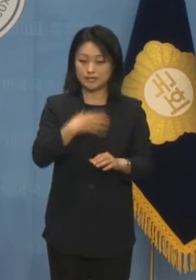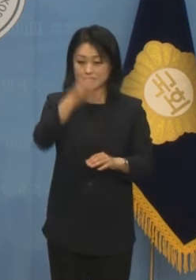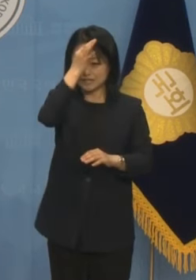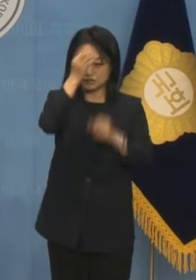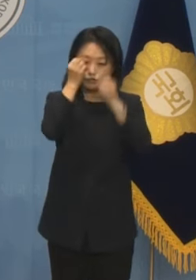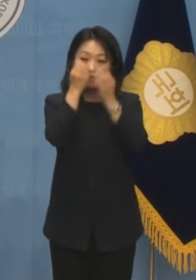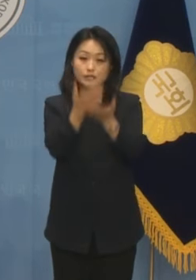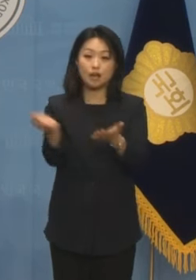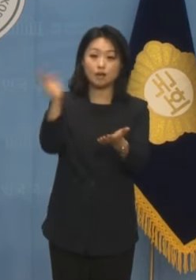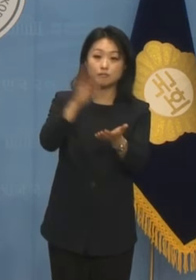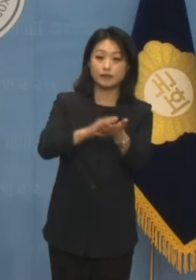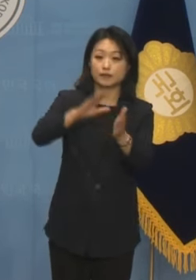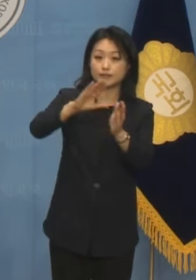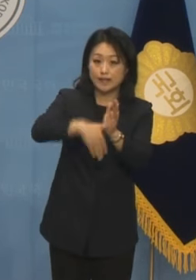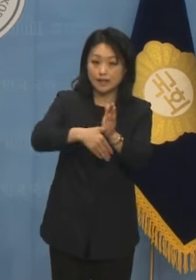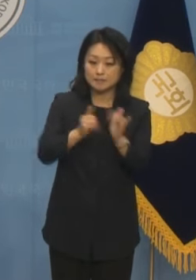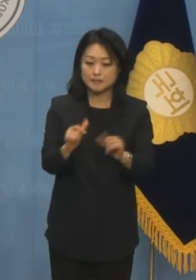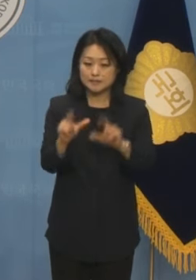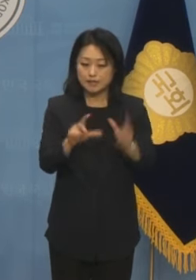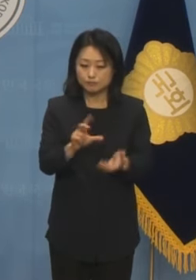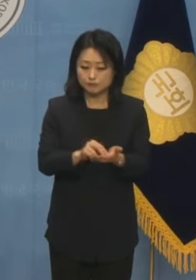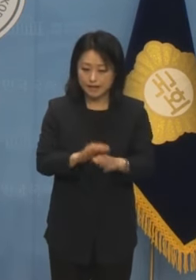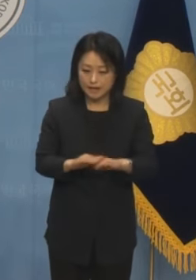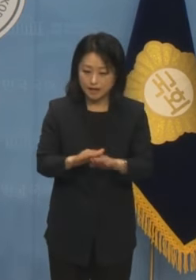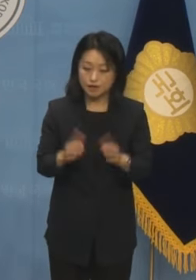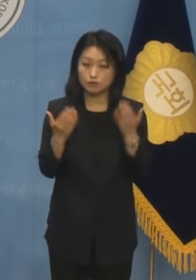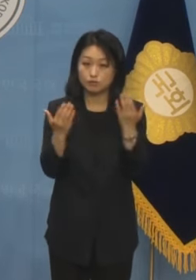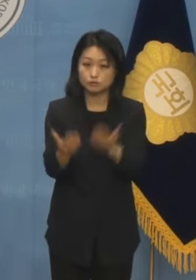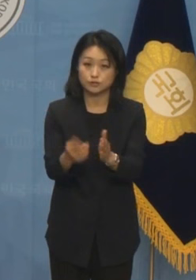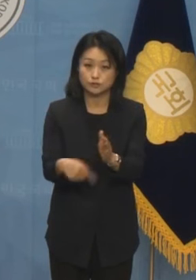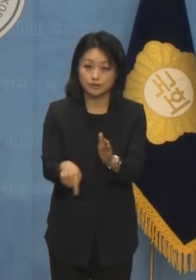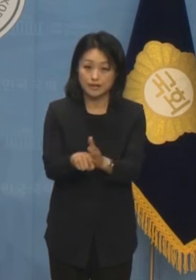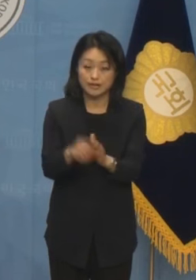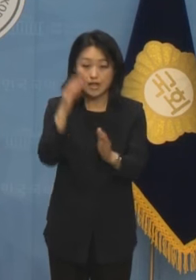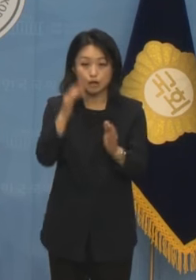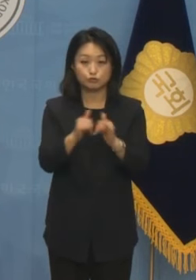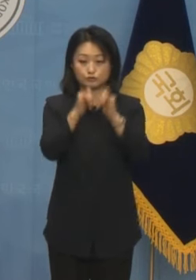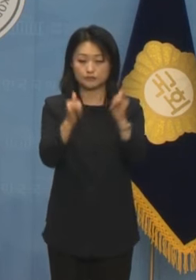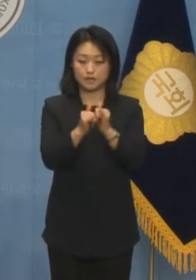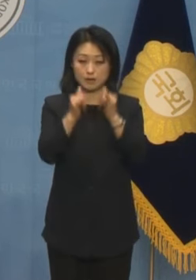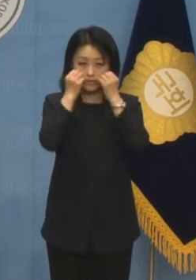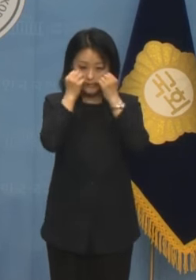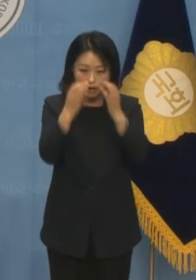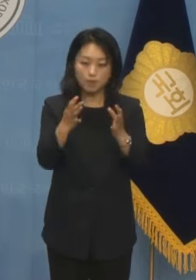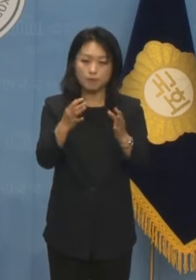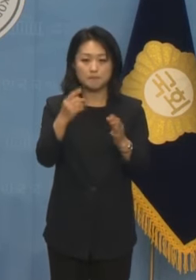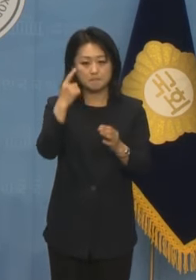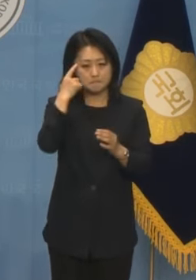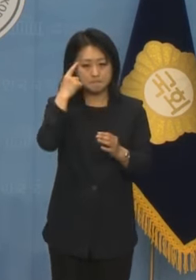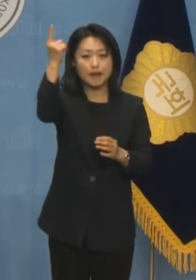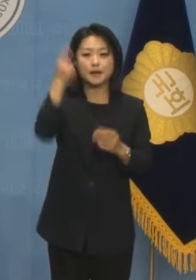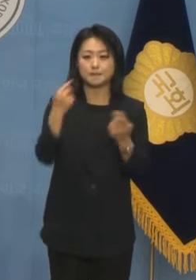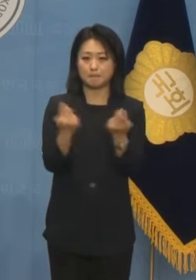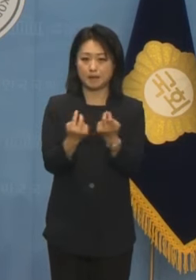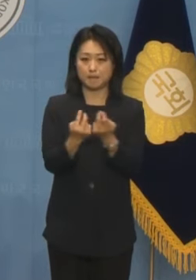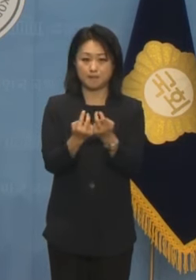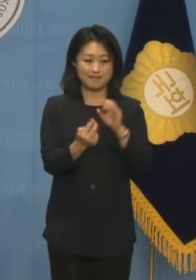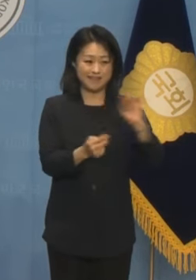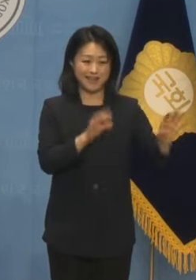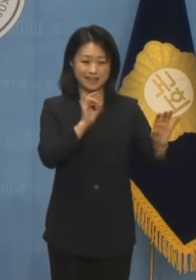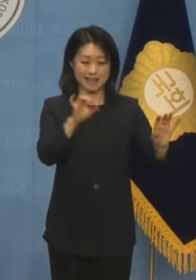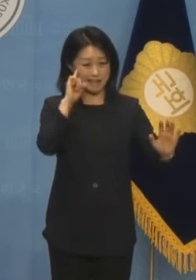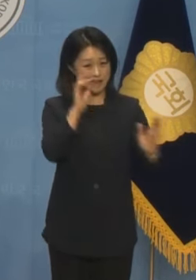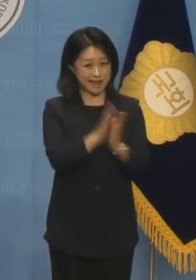등 대전환 시대에 민생 문제를 해결하기 위한 우리 사회의 새로운 해법입니다. 각자 도생이 아닌